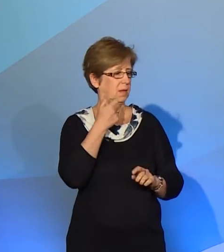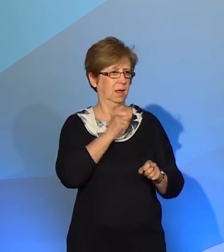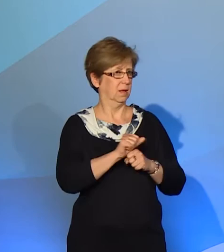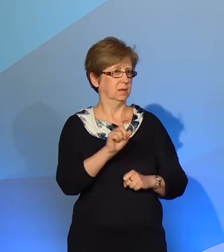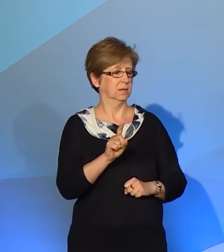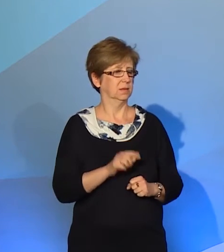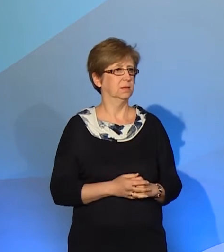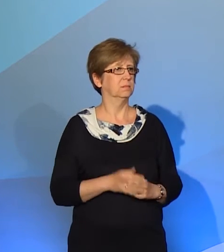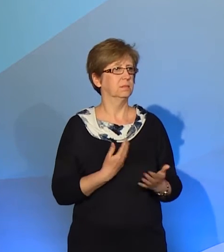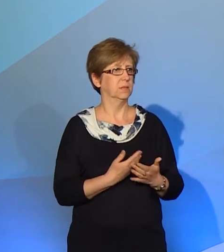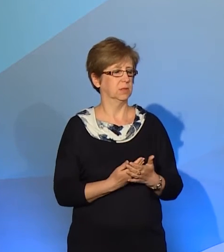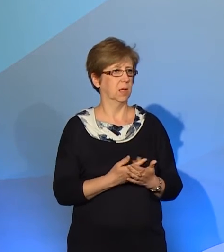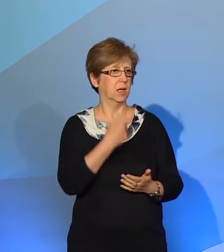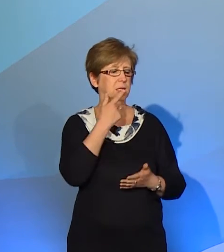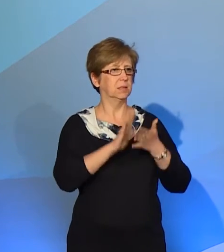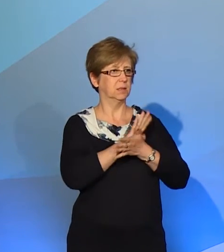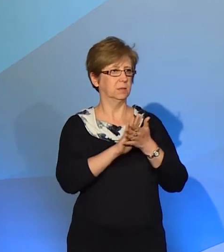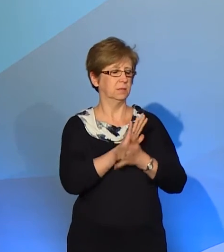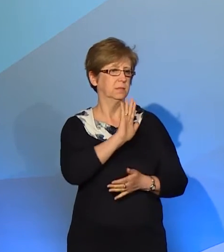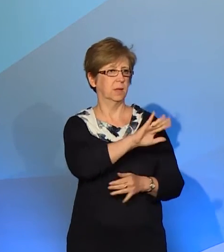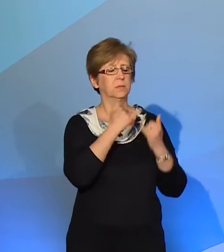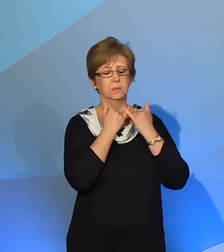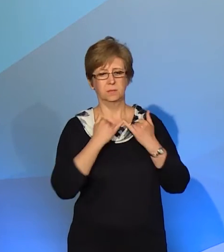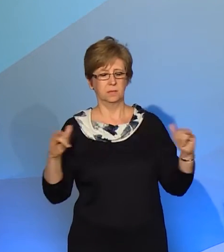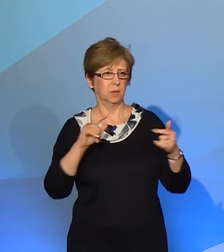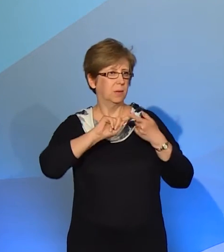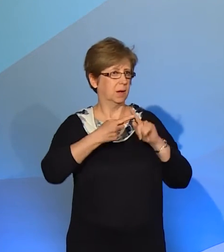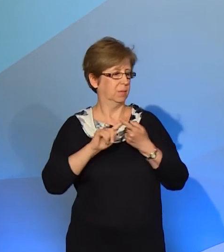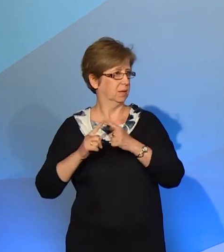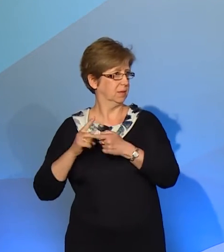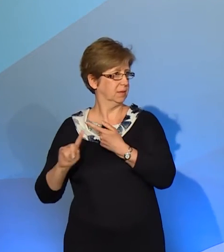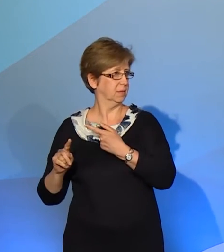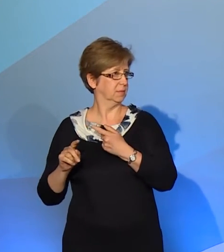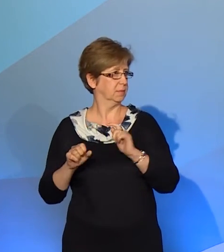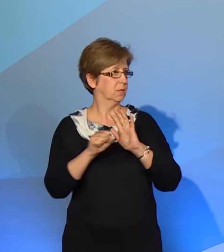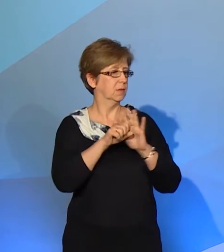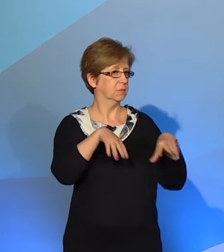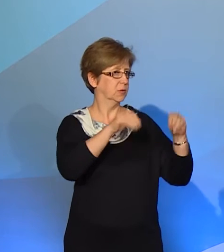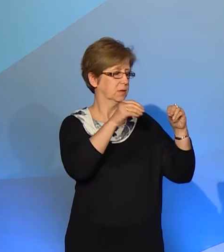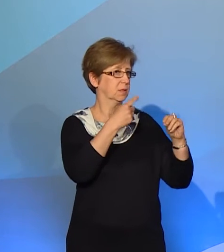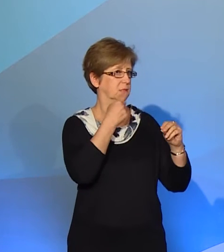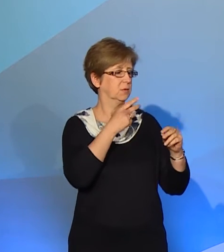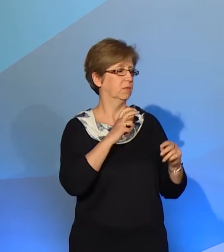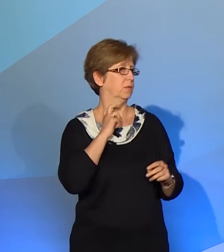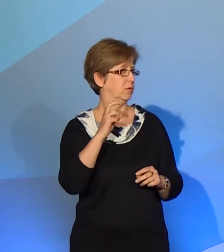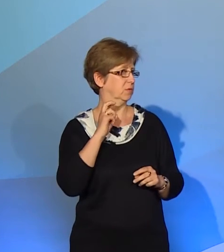języki migowe mają inną gramatykę, czy inne gramatyki, bo każdy ma znów inną, od języków fonicznych. To, że